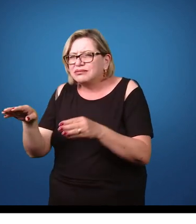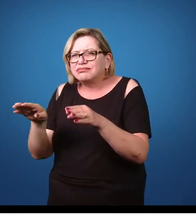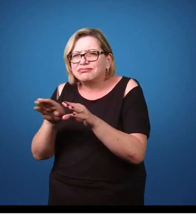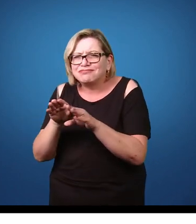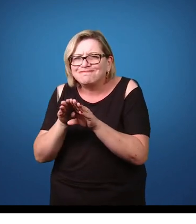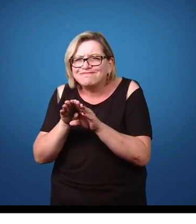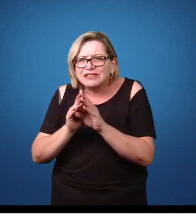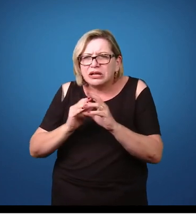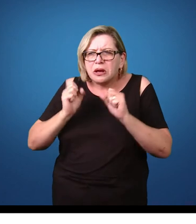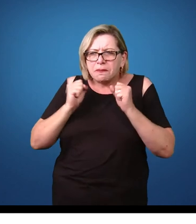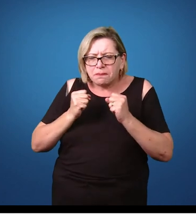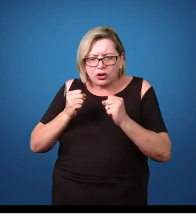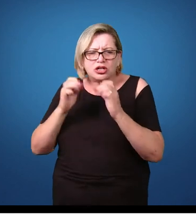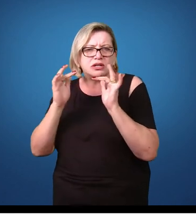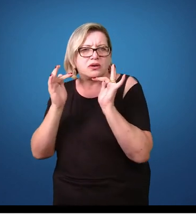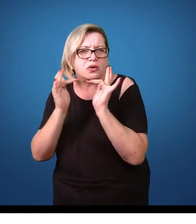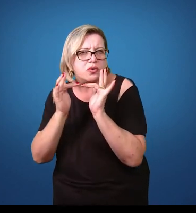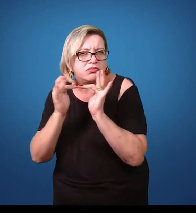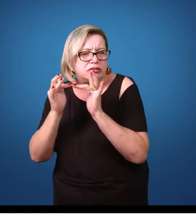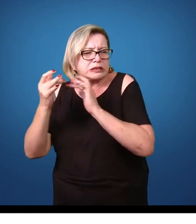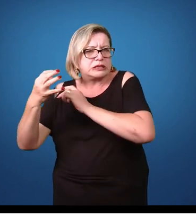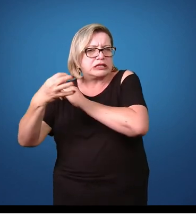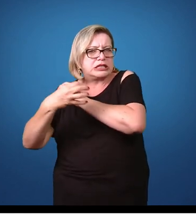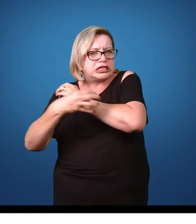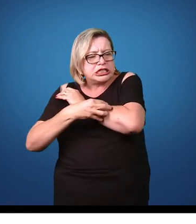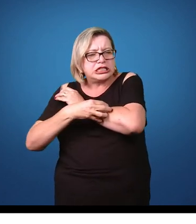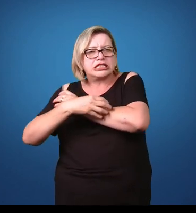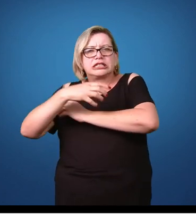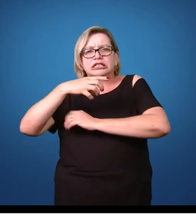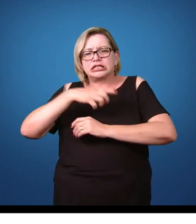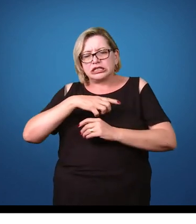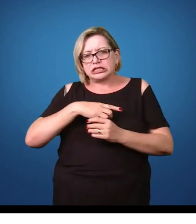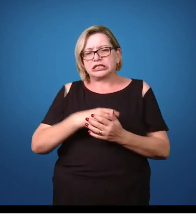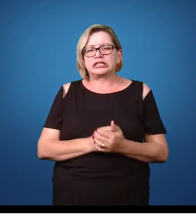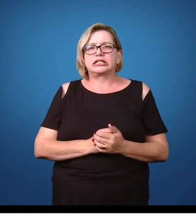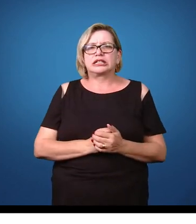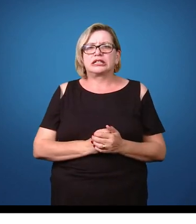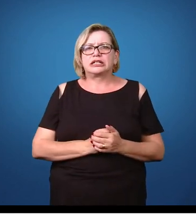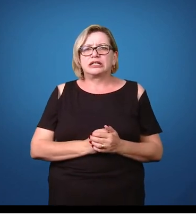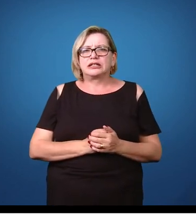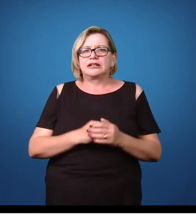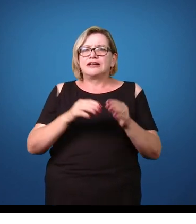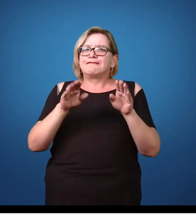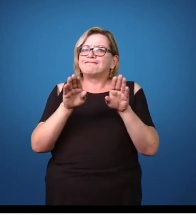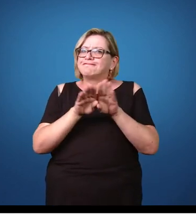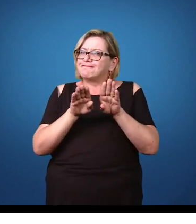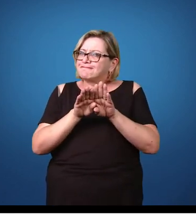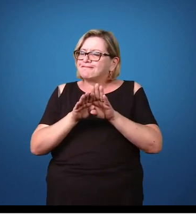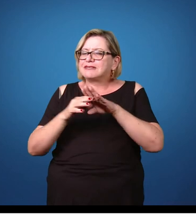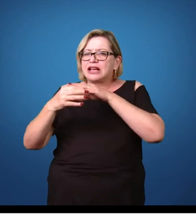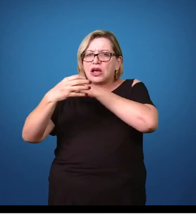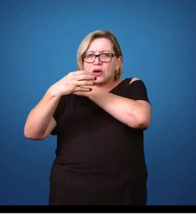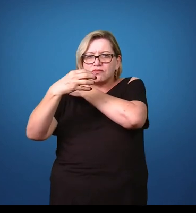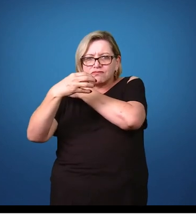de pastos, muitas vezes, podem entrar em contato com esse carrapato infectado. Tem um outro detalhe, o carrapato, para ele